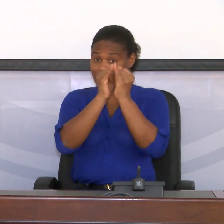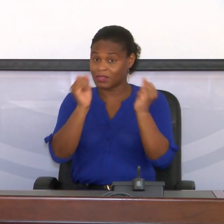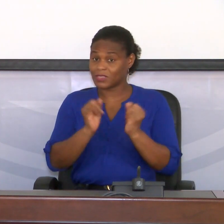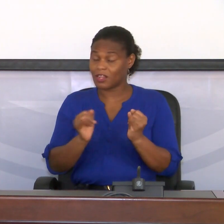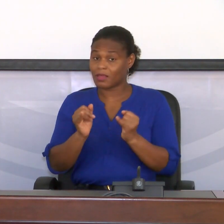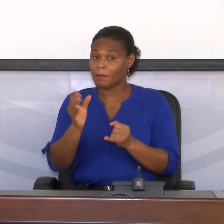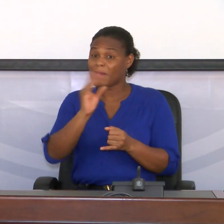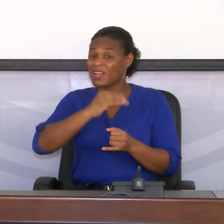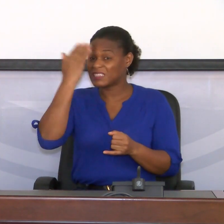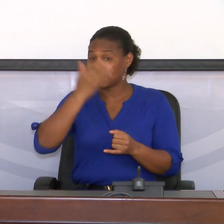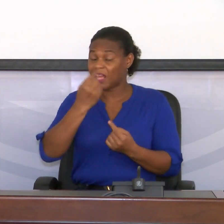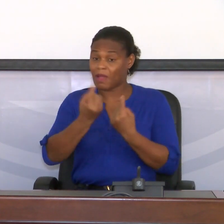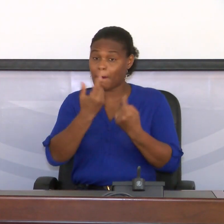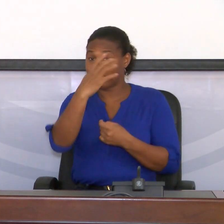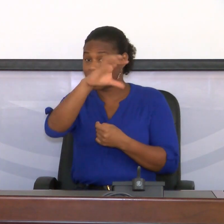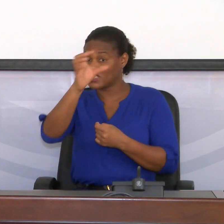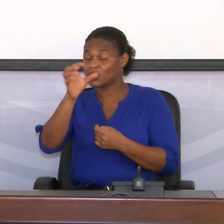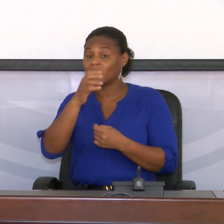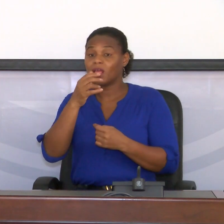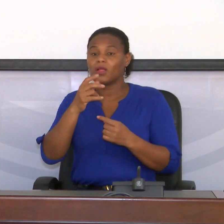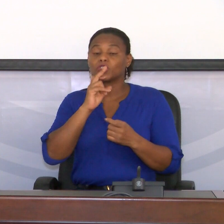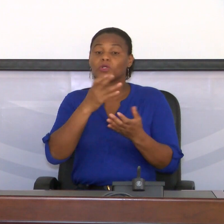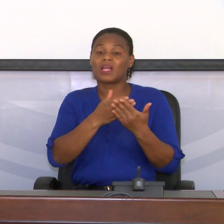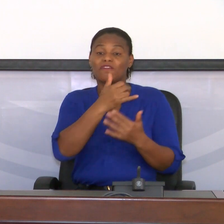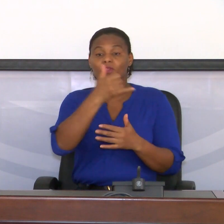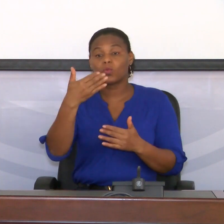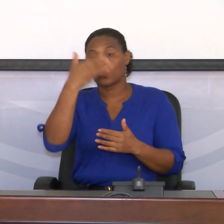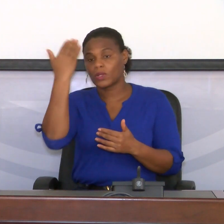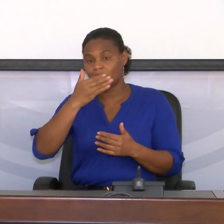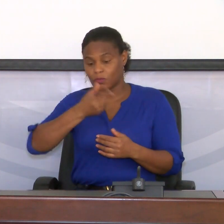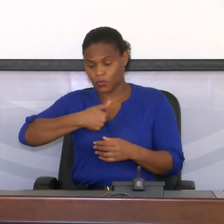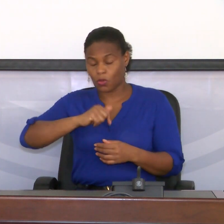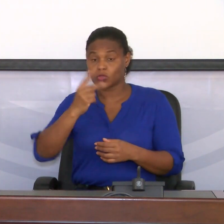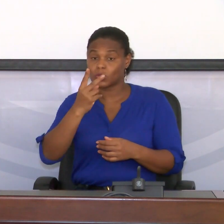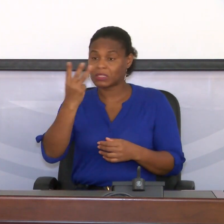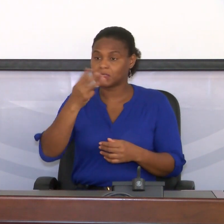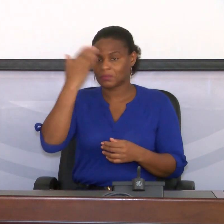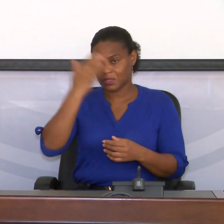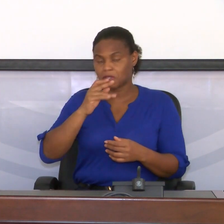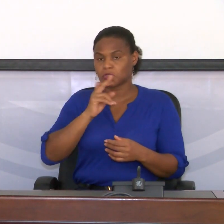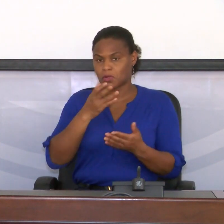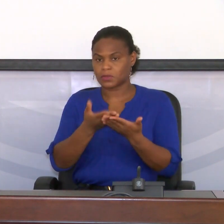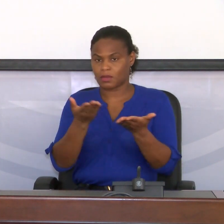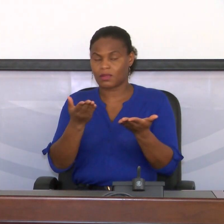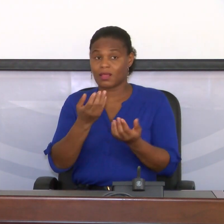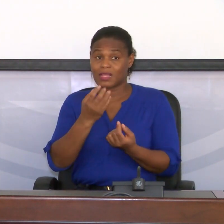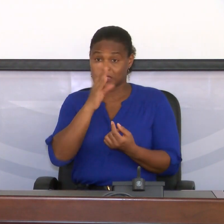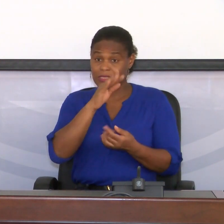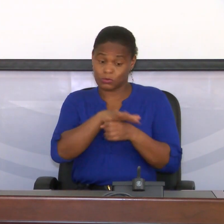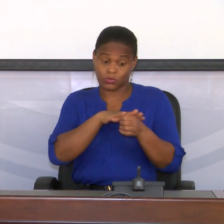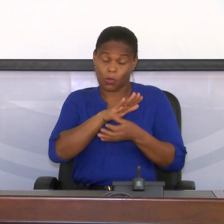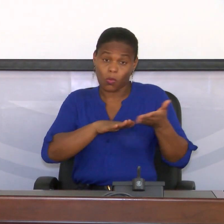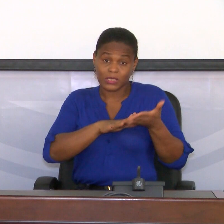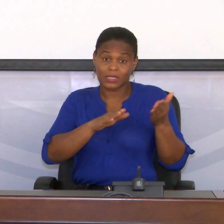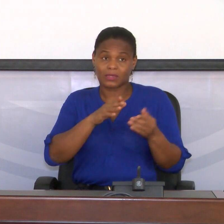é muito mais dias. Há países que dão resultados em 21 dias. Nós estamos a dar em dois, três dias e para casos urgentes